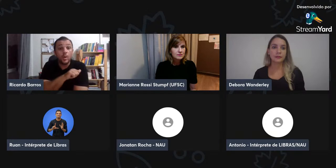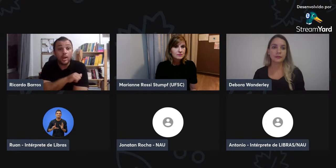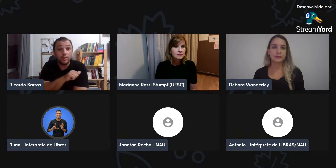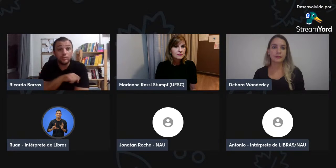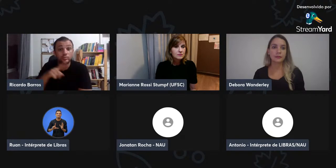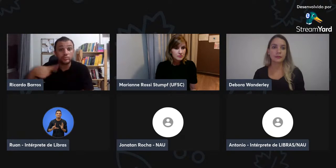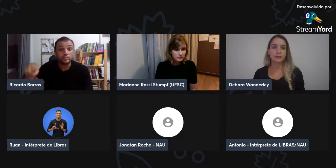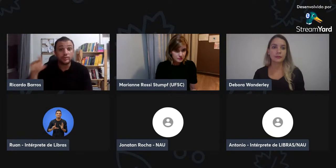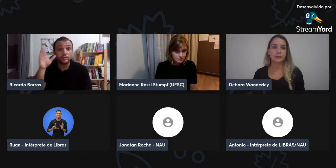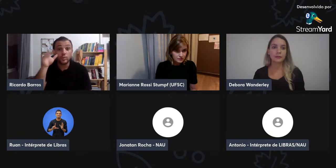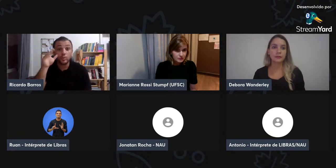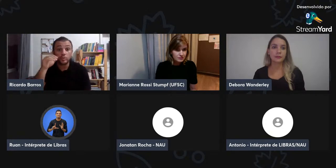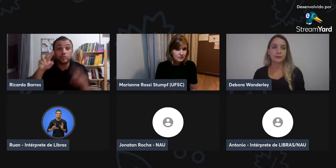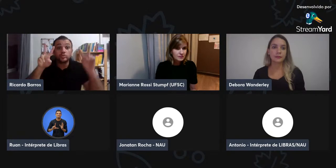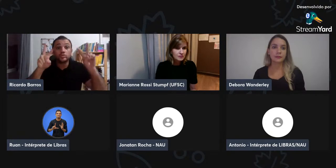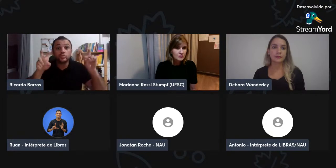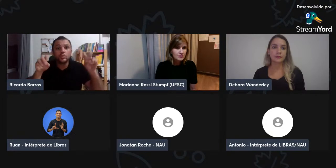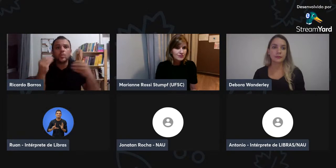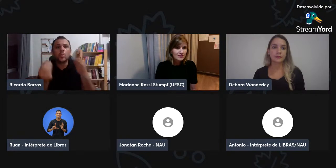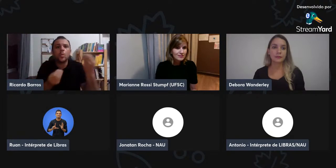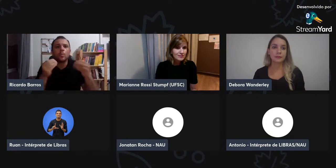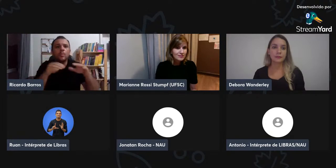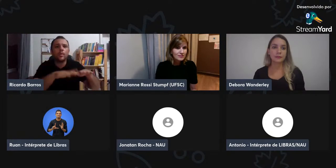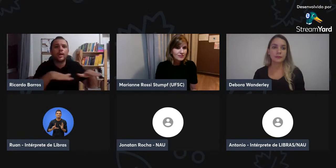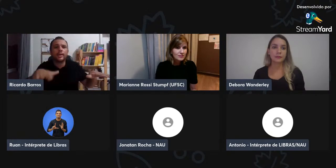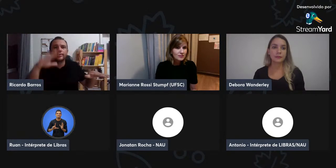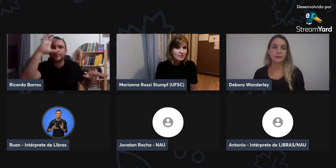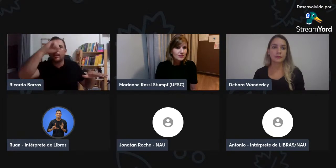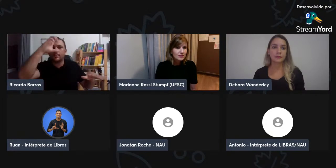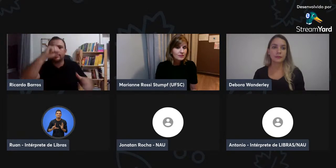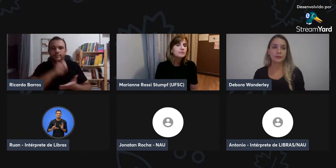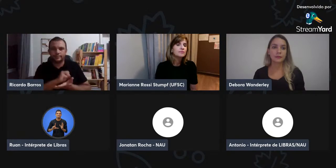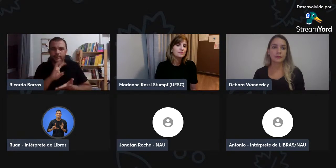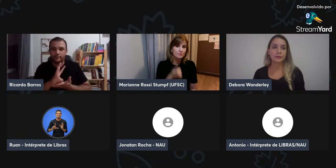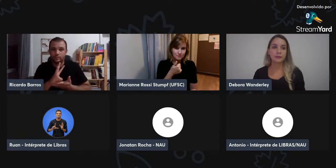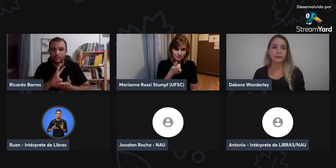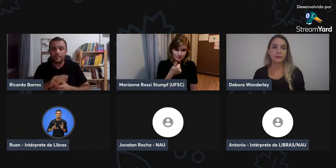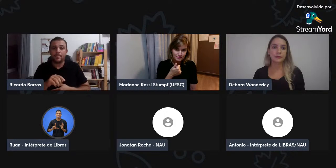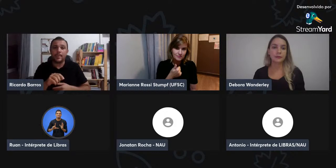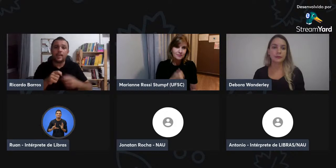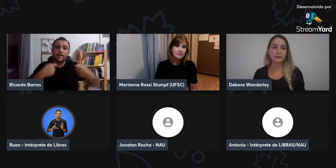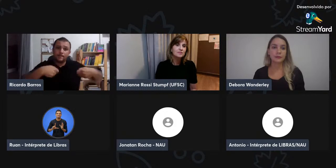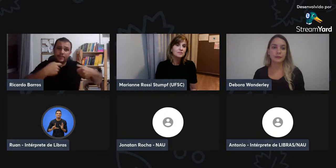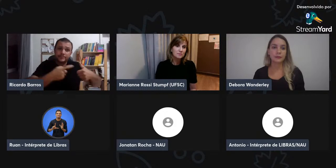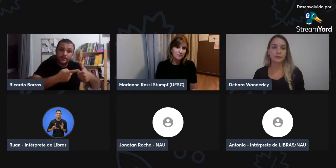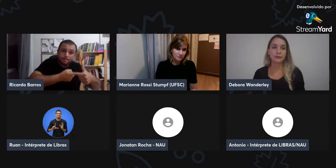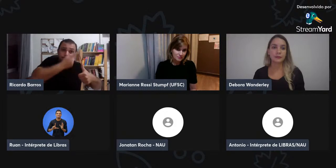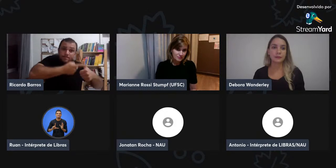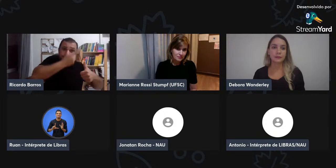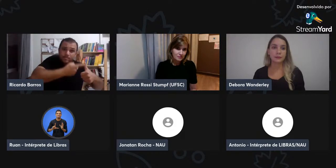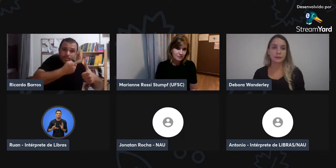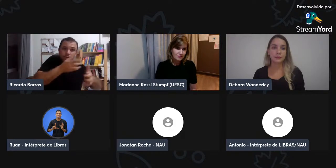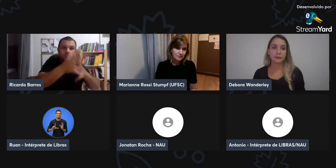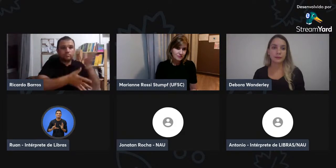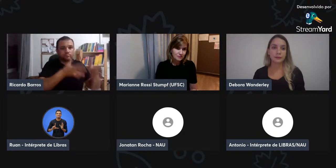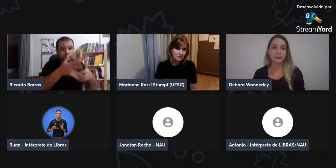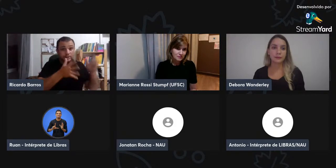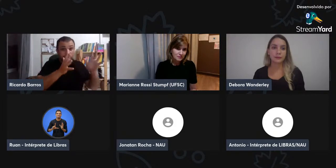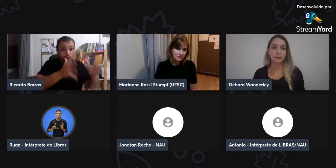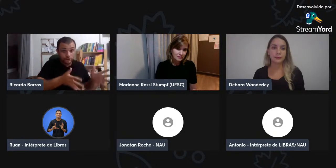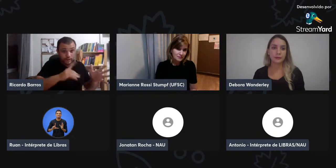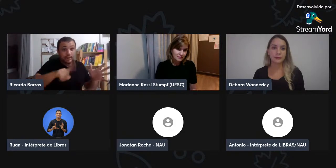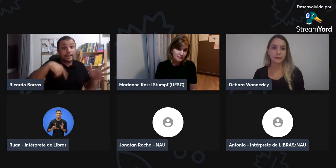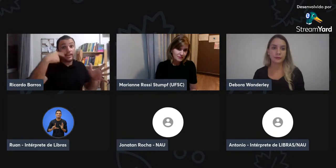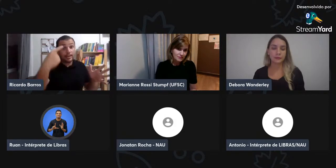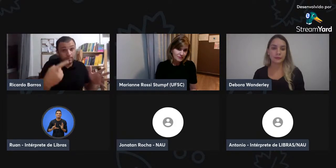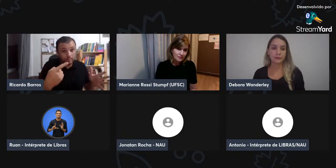Então, quero fazer também algumas perguntas com relação às crianças no ensino